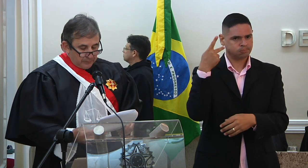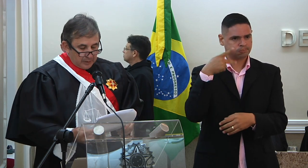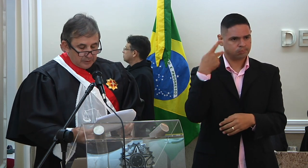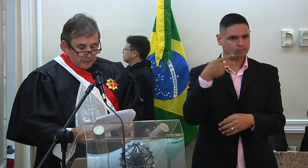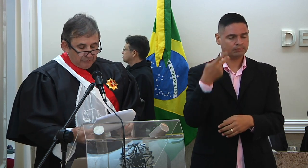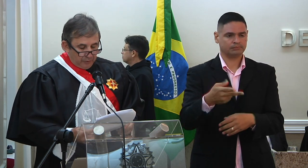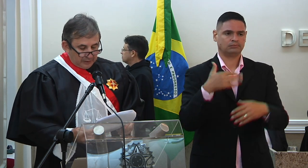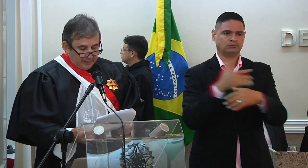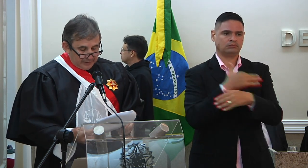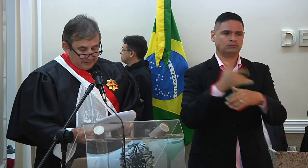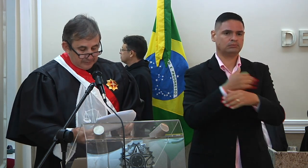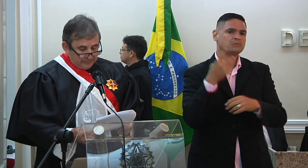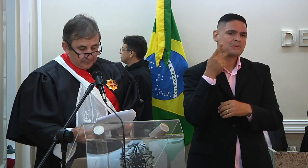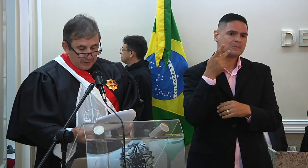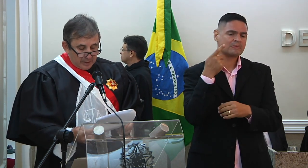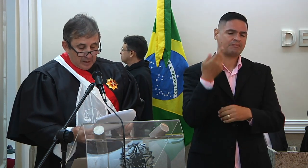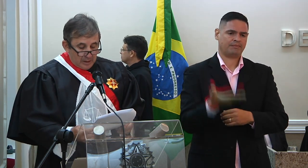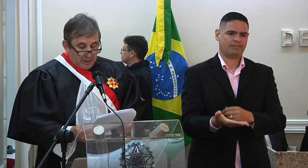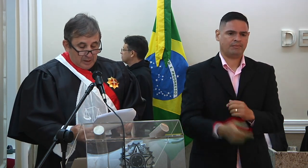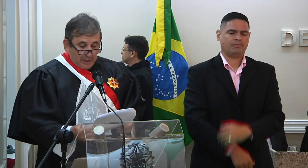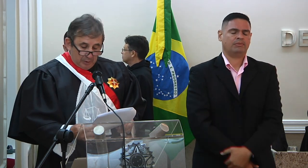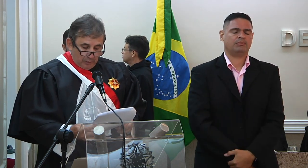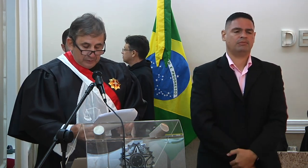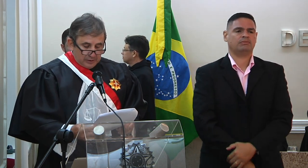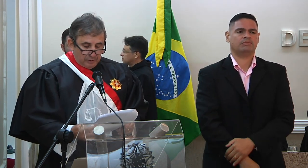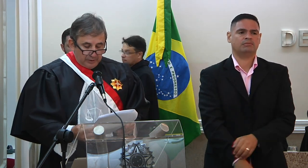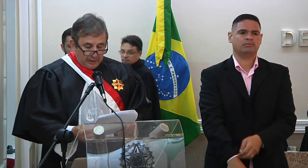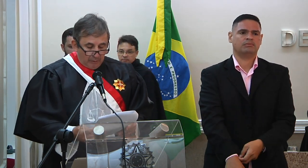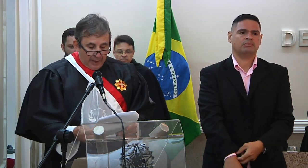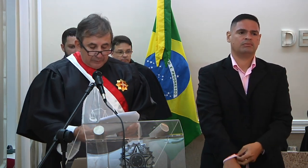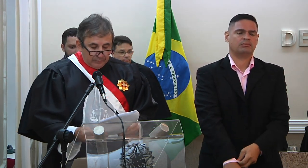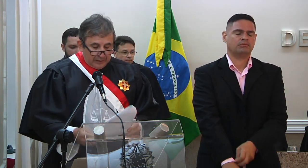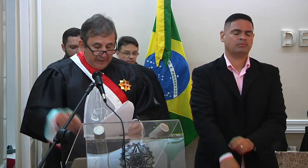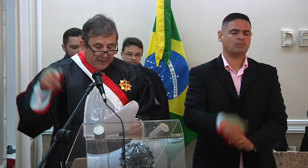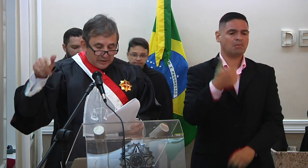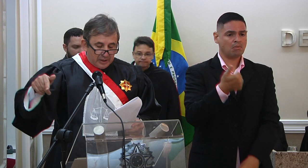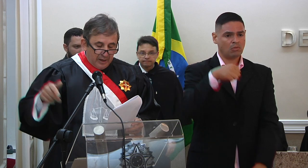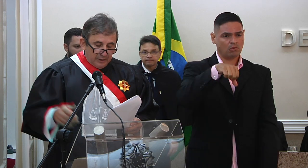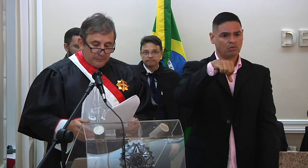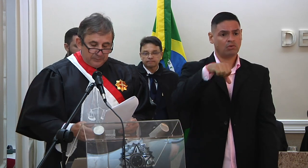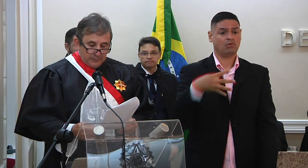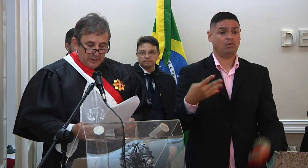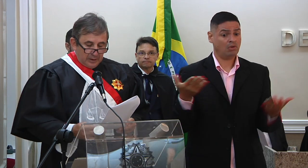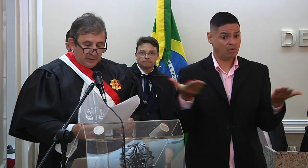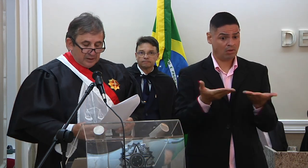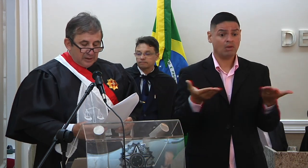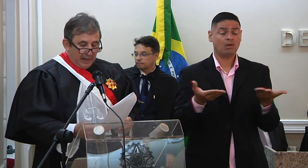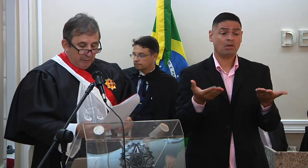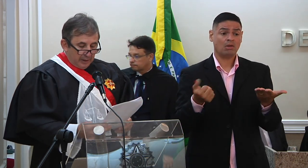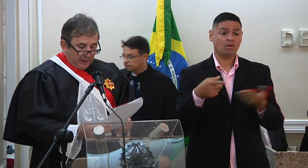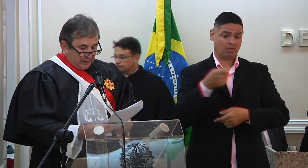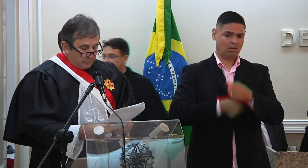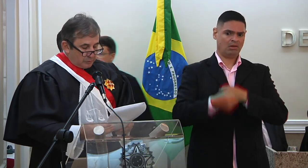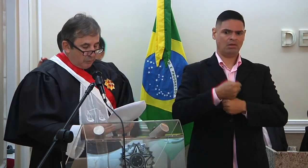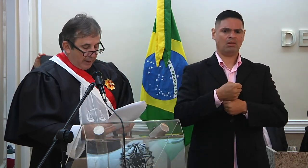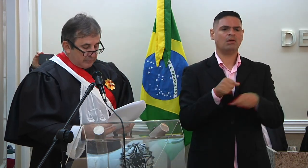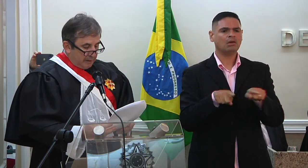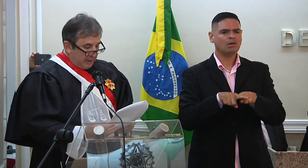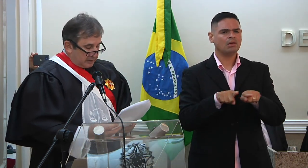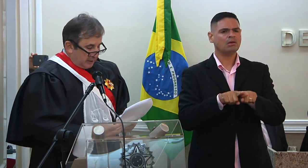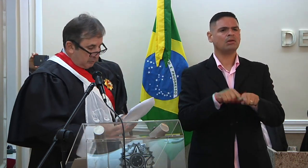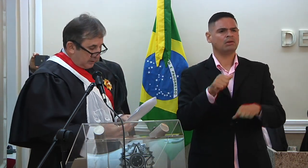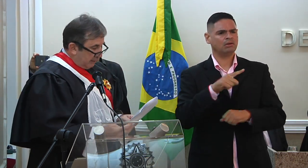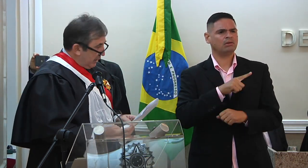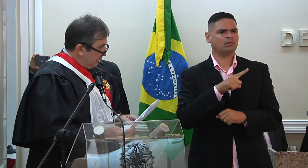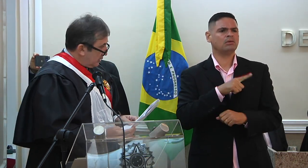município de Fortaleza, em 1994. E é neste ano que se dá o ingresso nos